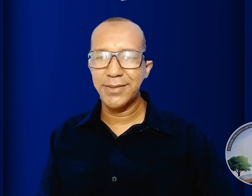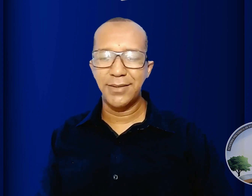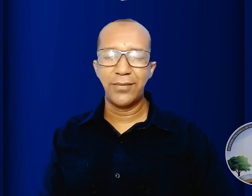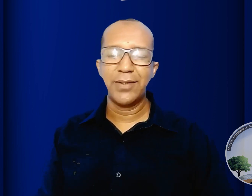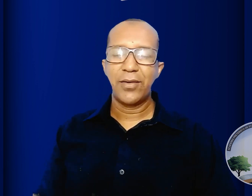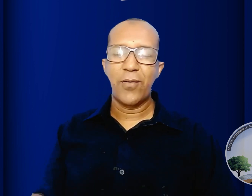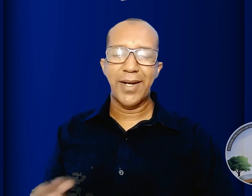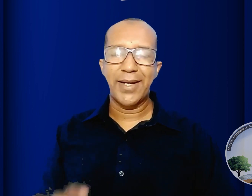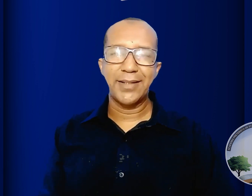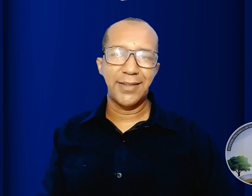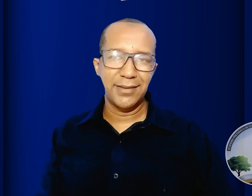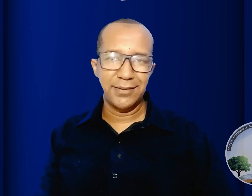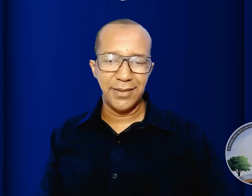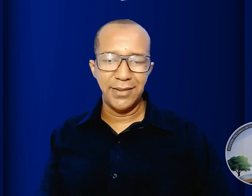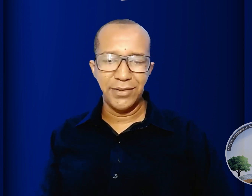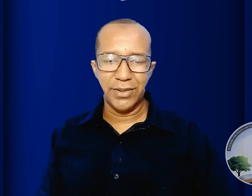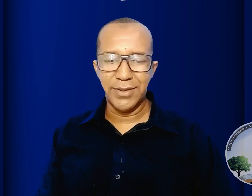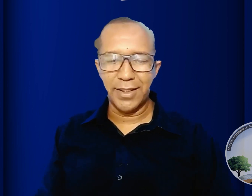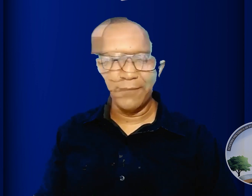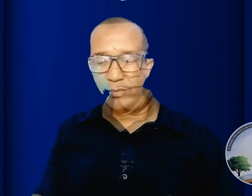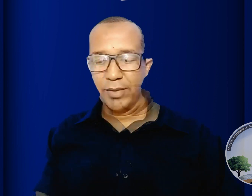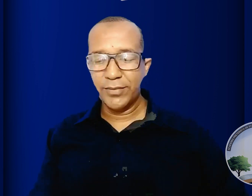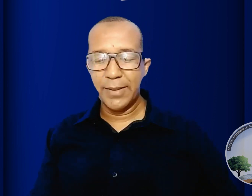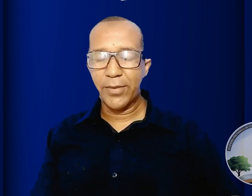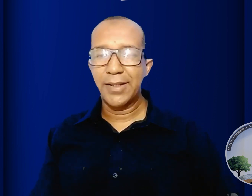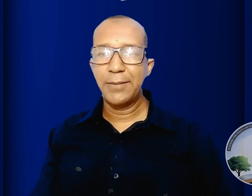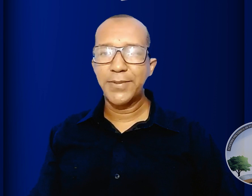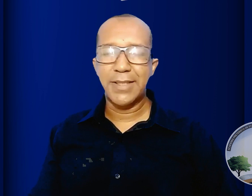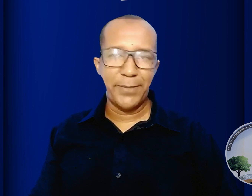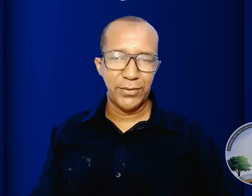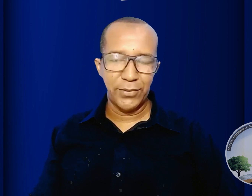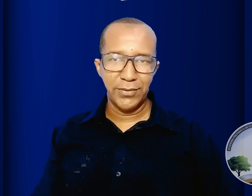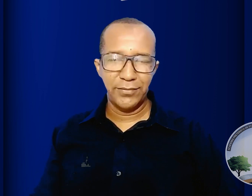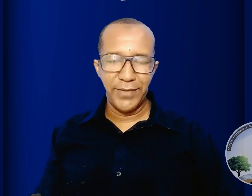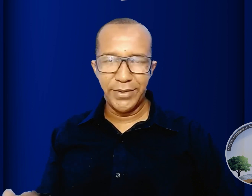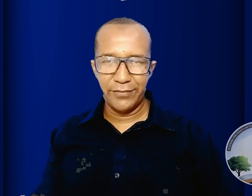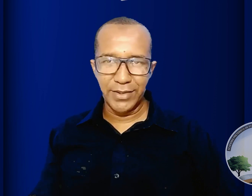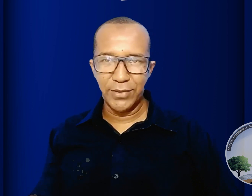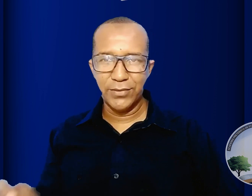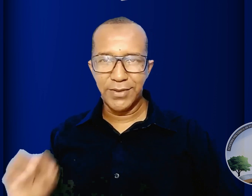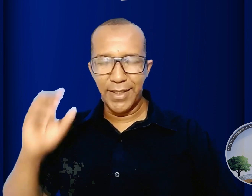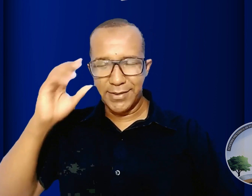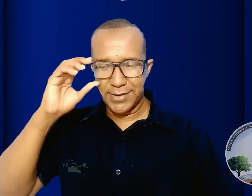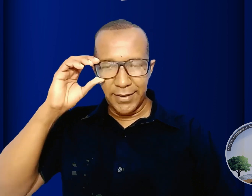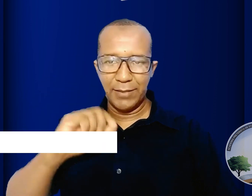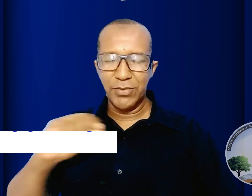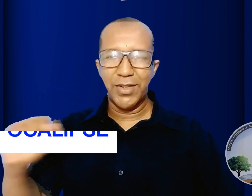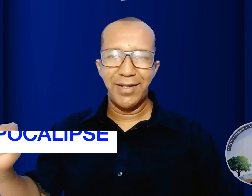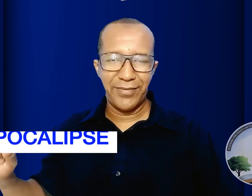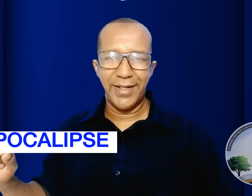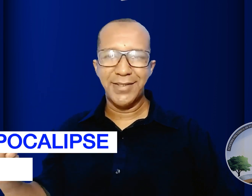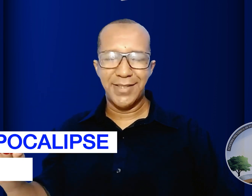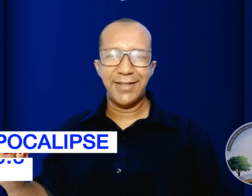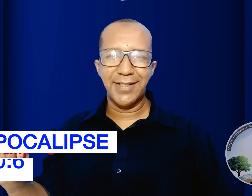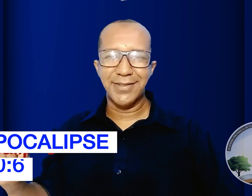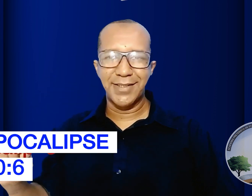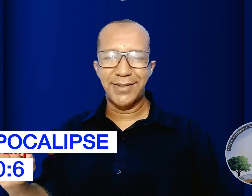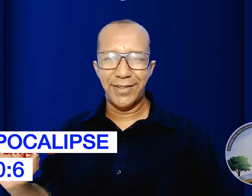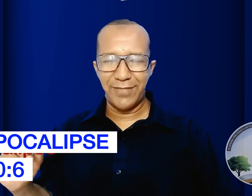se deu com a queda de Jerusalém no livro de Apocalipse capítulo 20 no versículo 6 temos uma referência interessante que vai